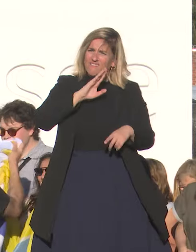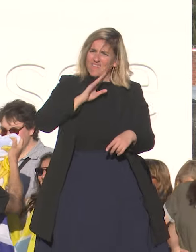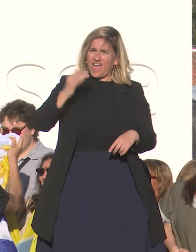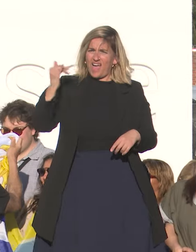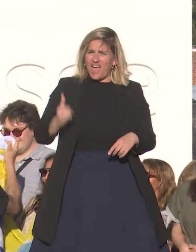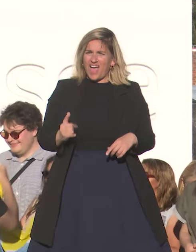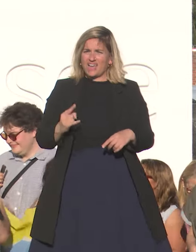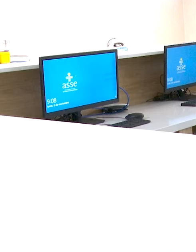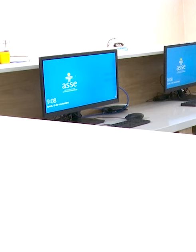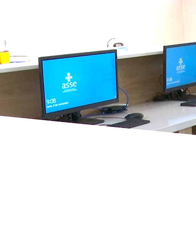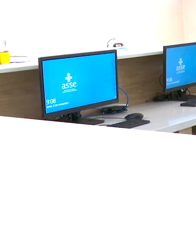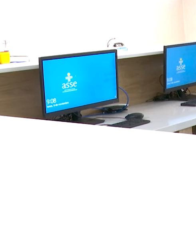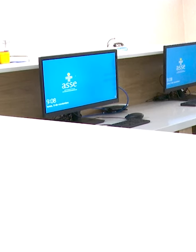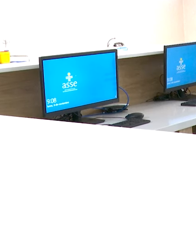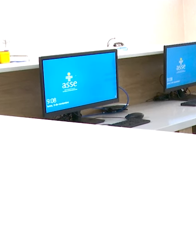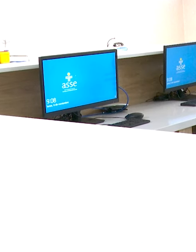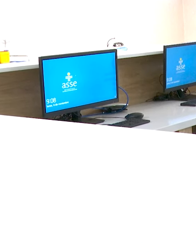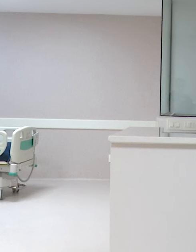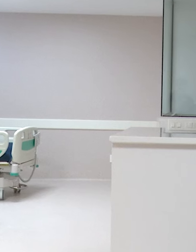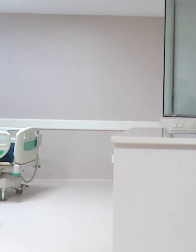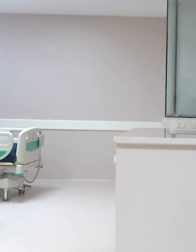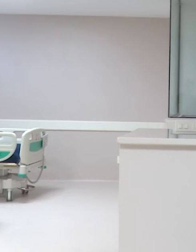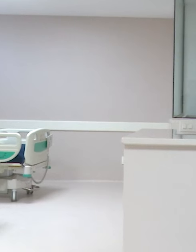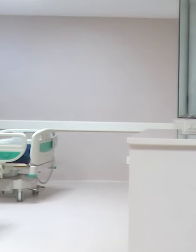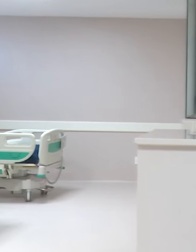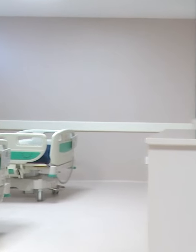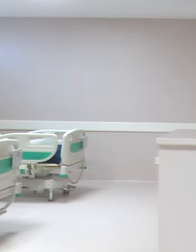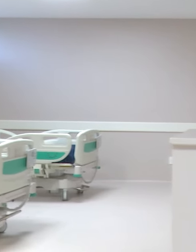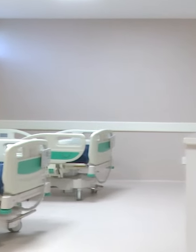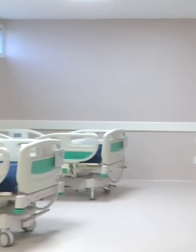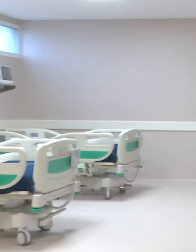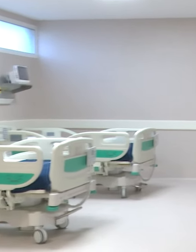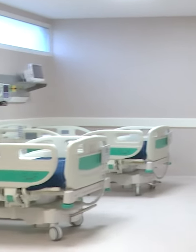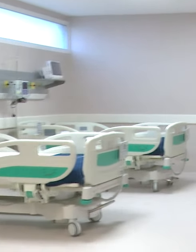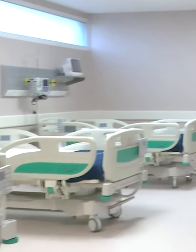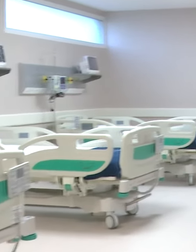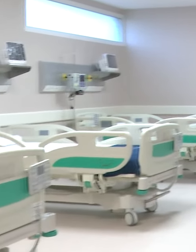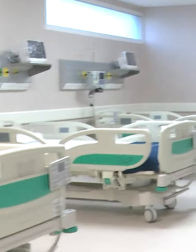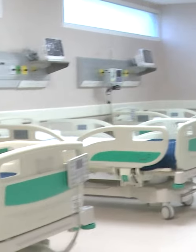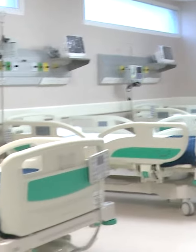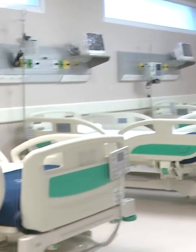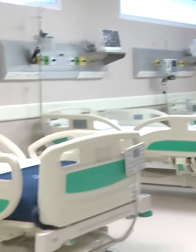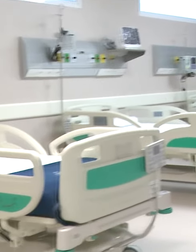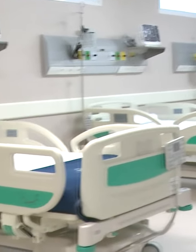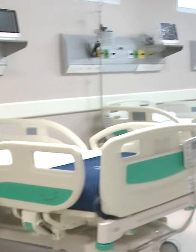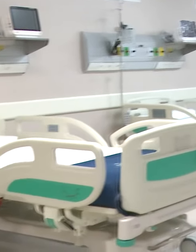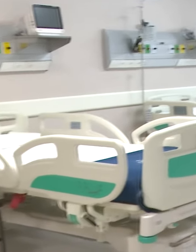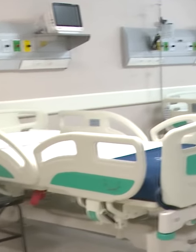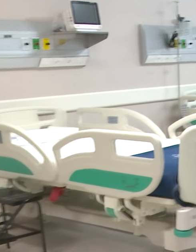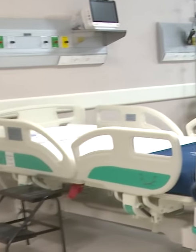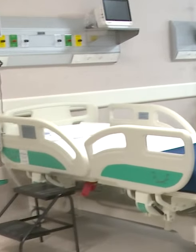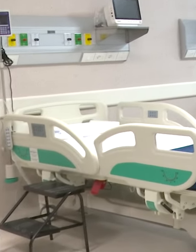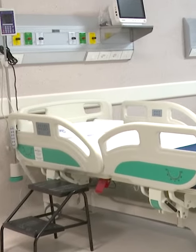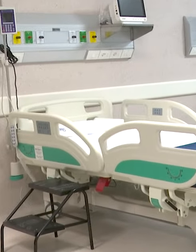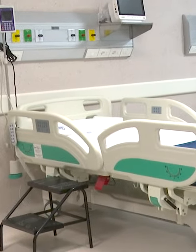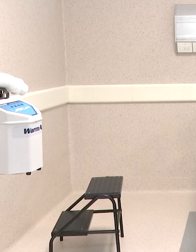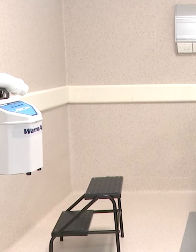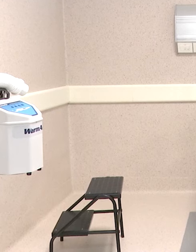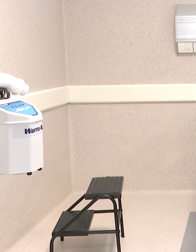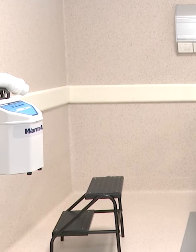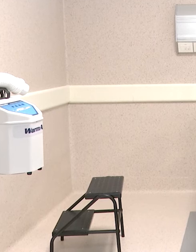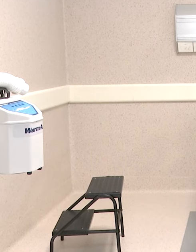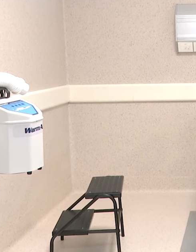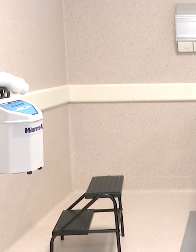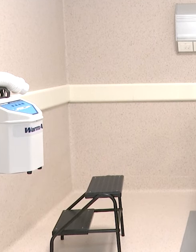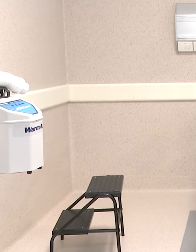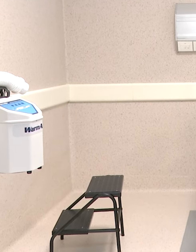con baño privado. El equipamiento del hospital es todo a nuevo y con tecnología